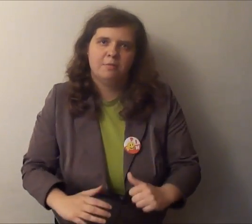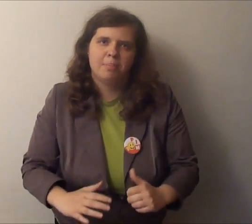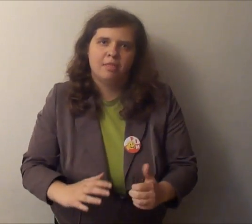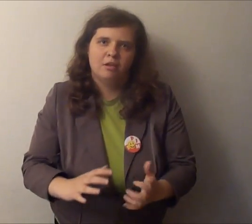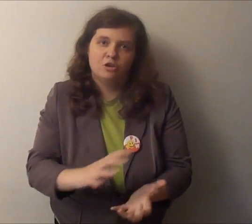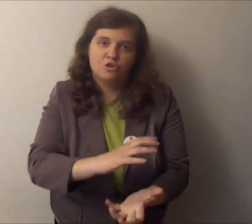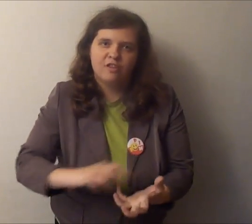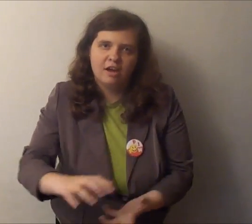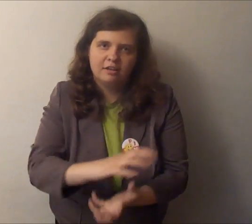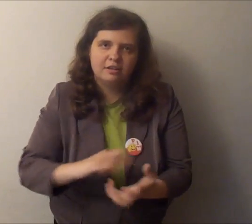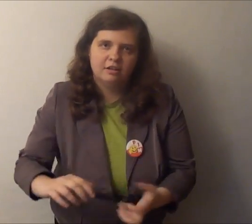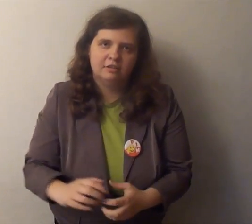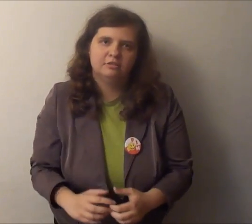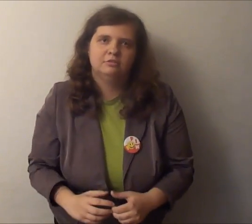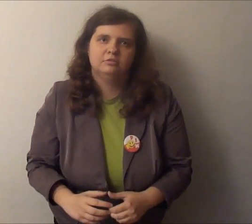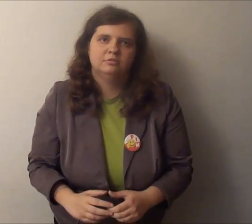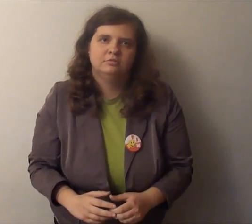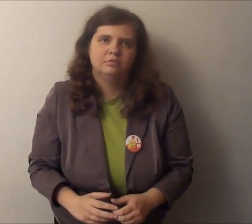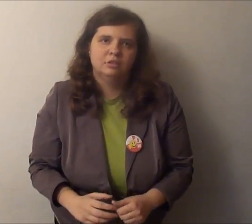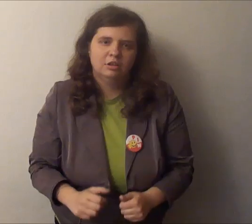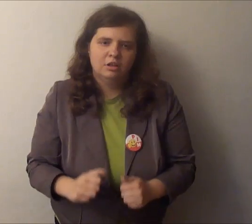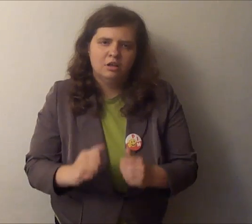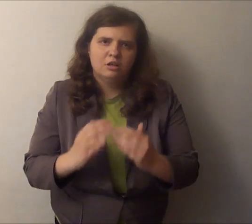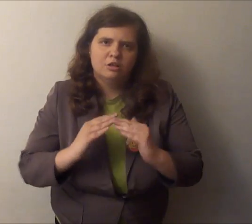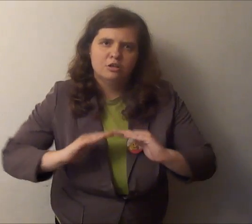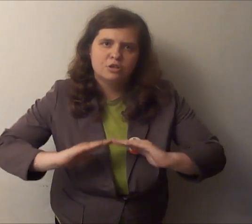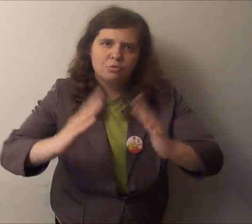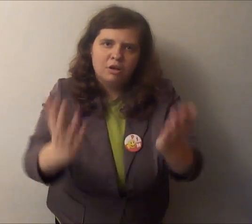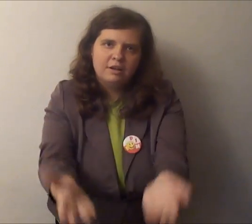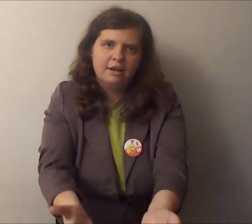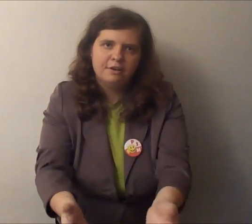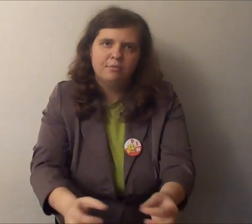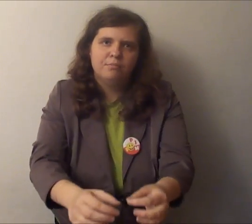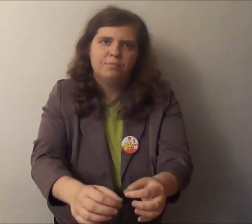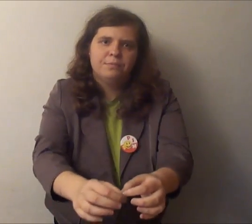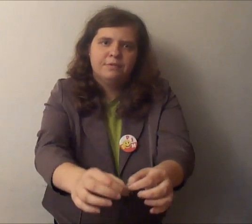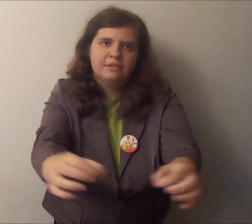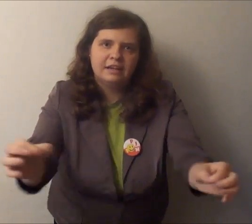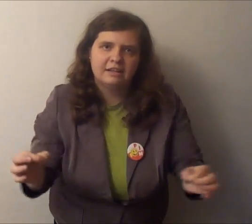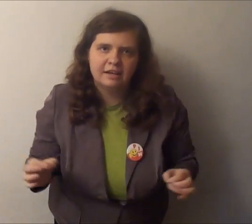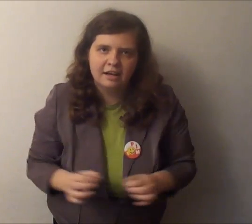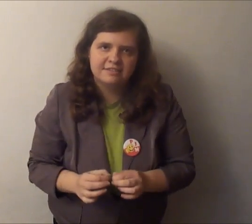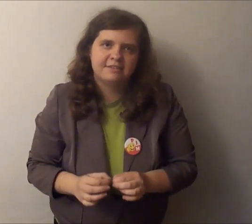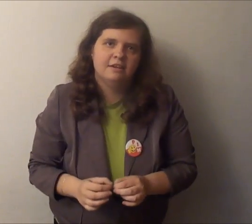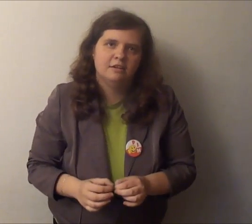świata składają deklaracje